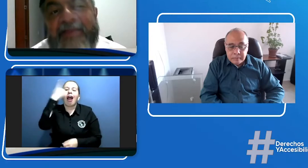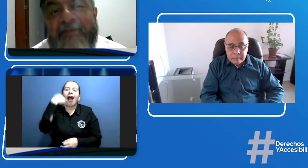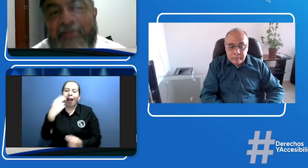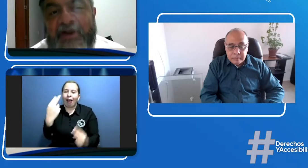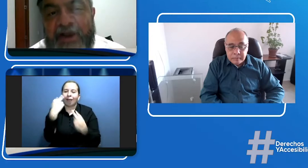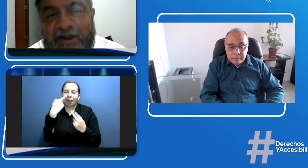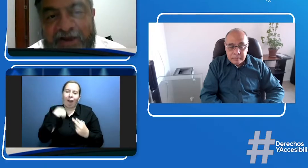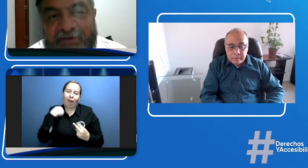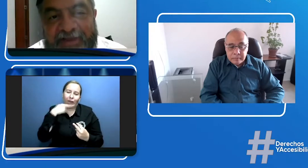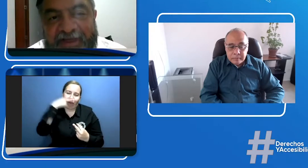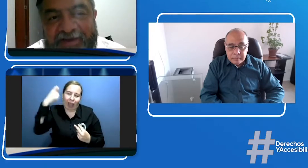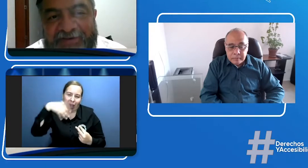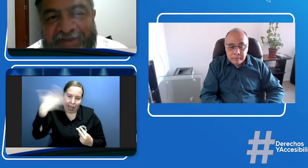poner la cara bonita de economía?